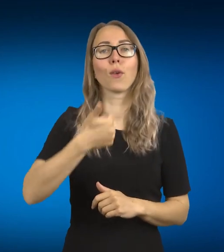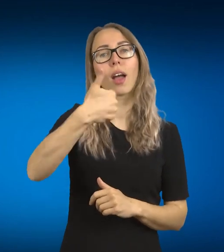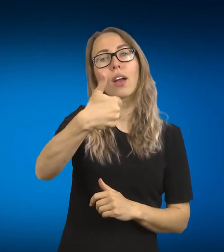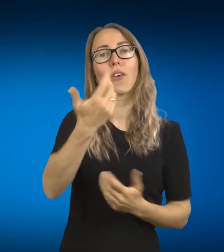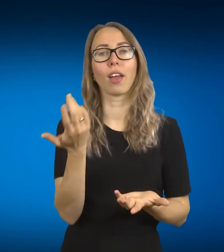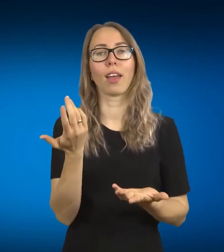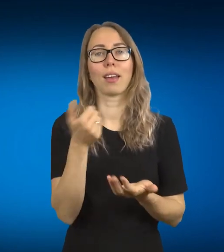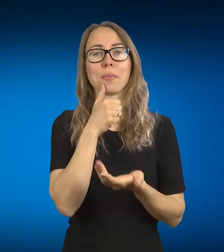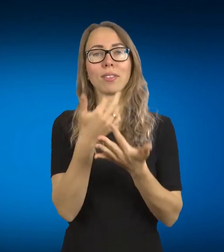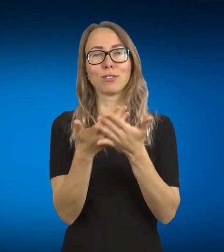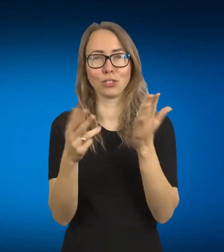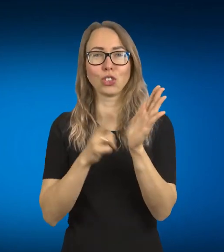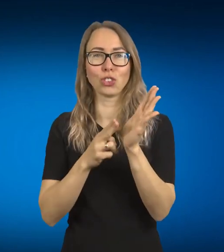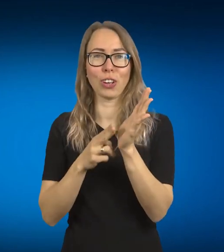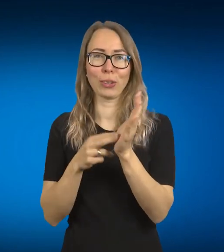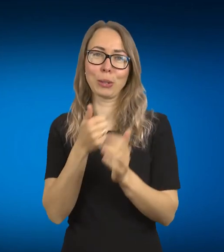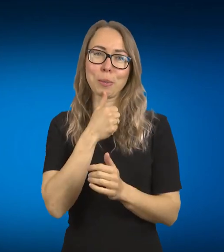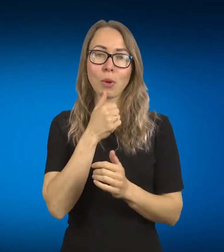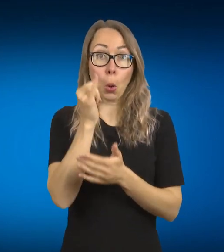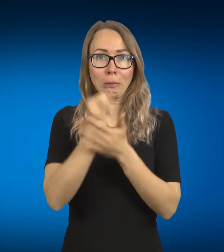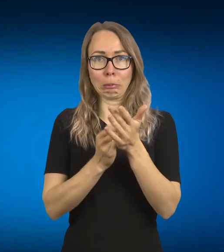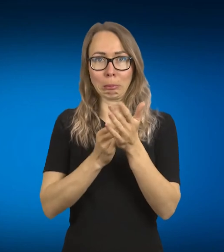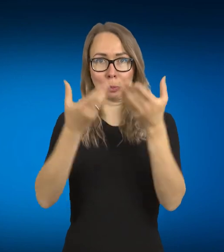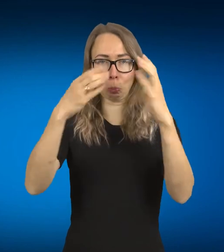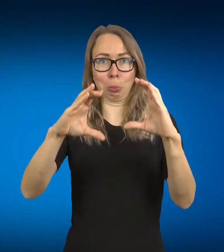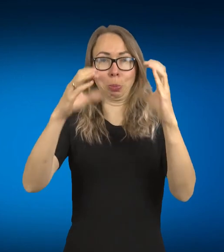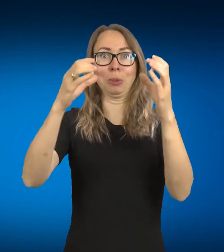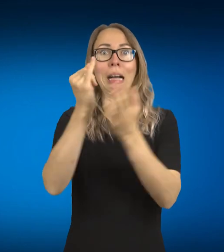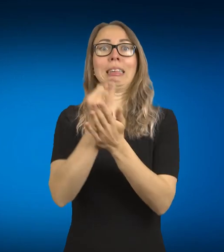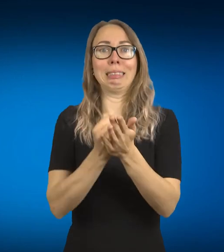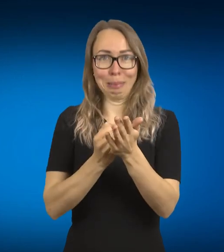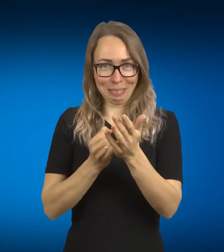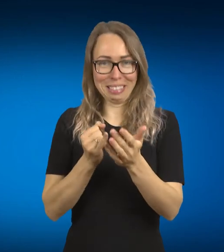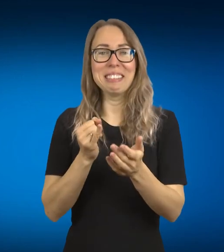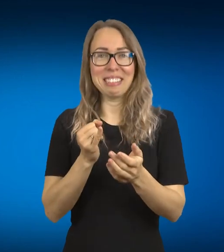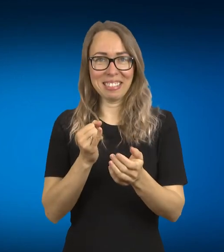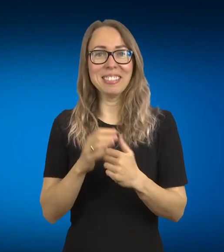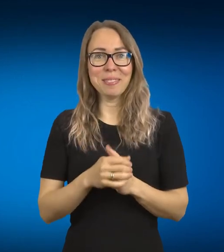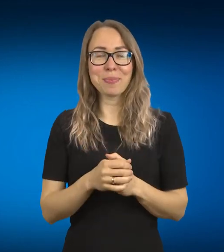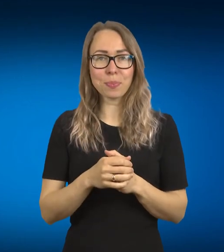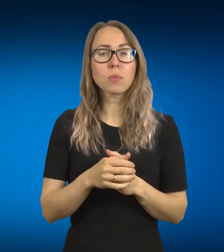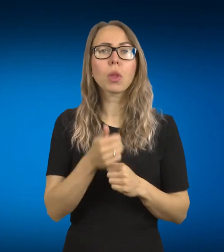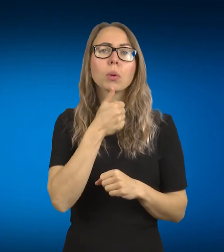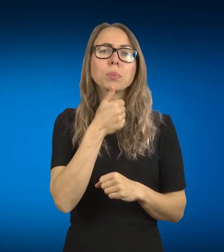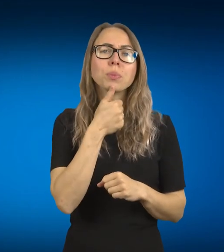daug visokių, oi, atsiprašau, daug visokių kitų reikšmių ir...